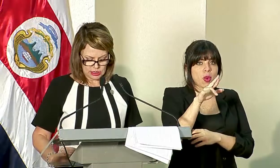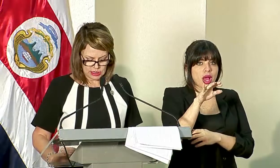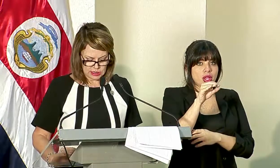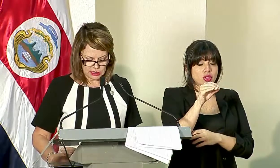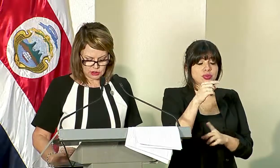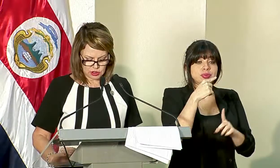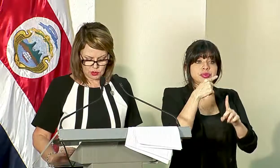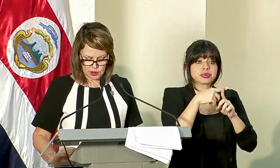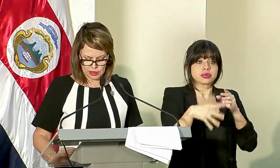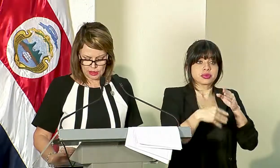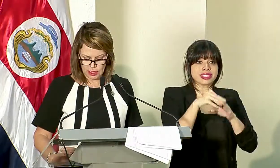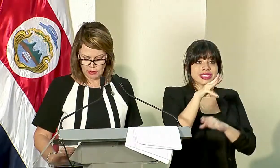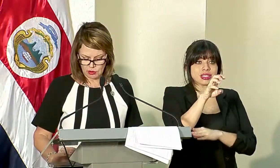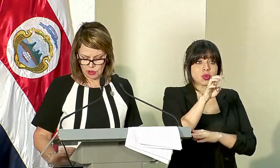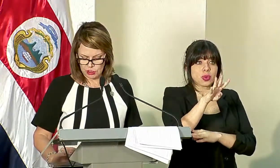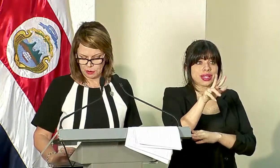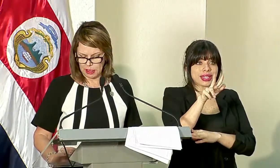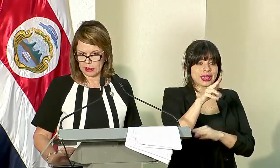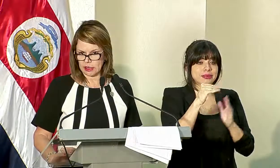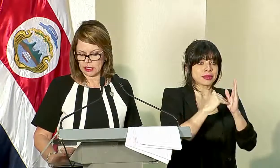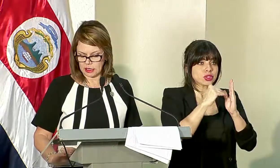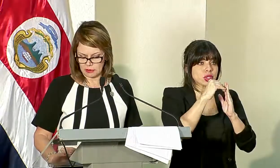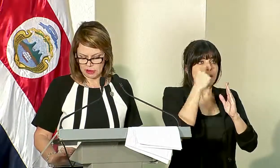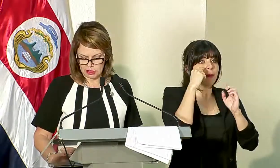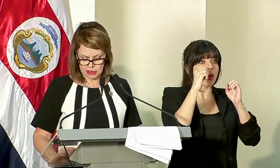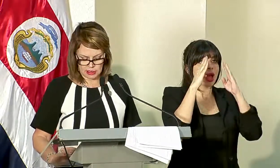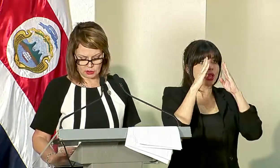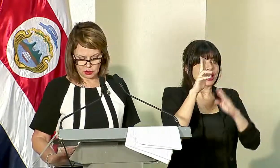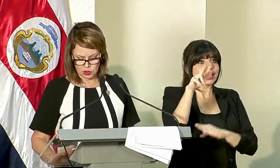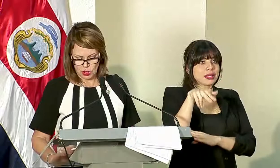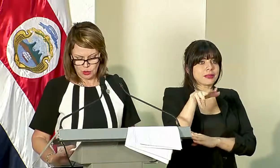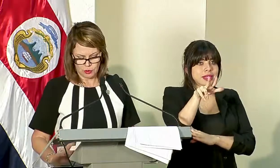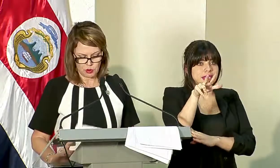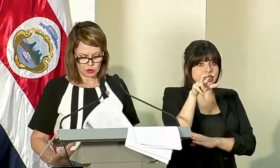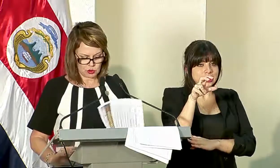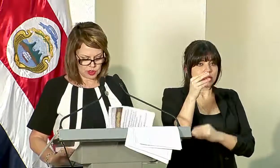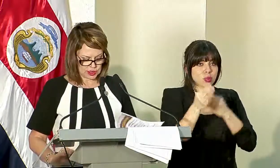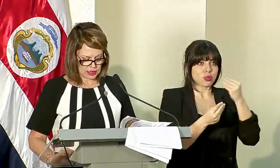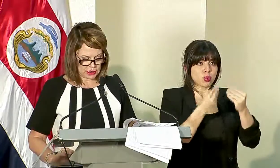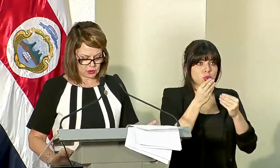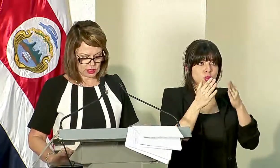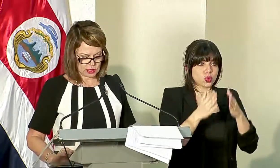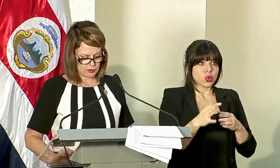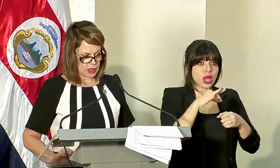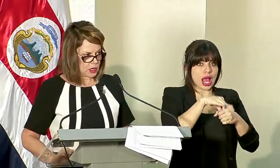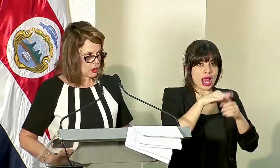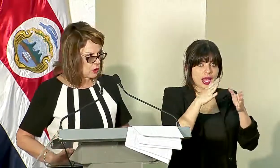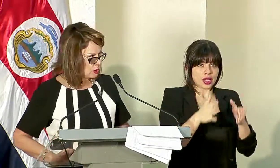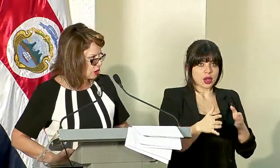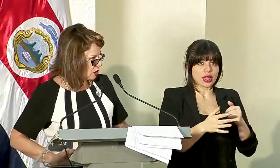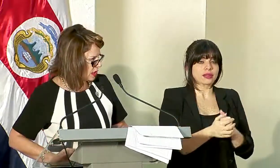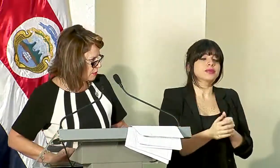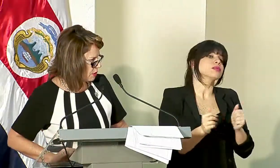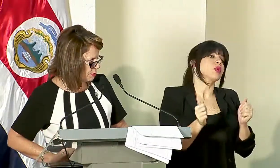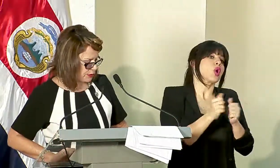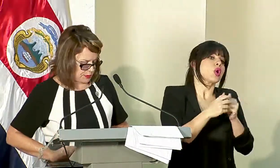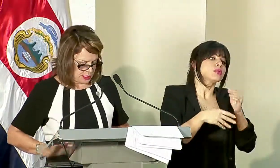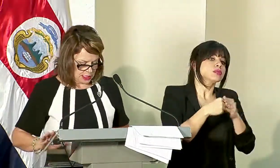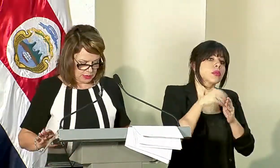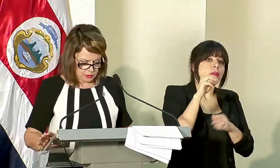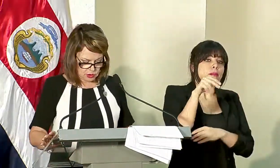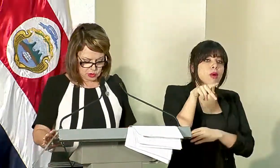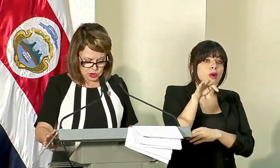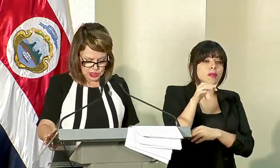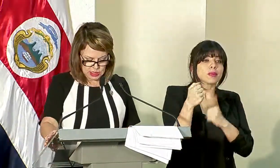eso, hemos 653 millones para atender 3 mil 300 productores agrícolas. Junto con el MOP,